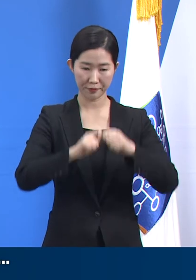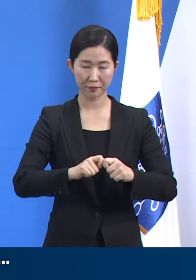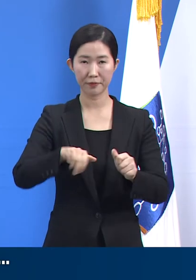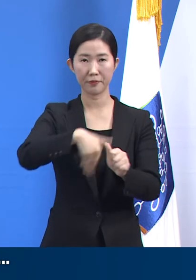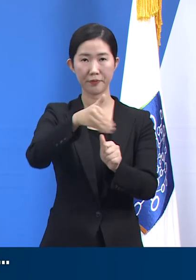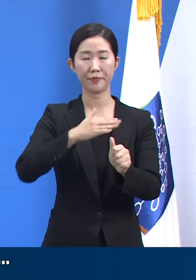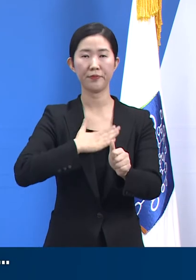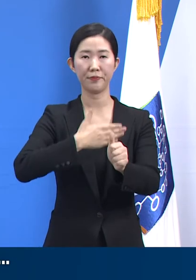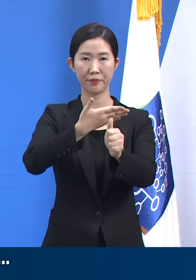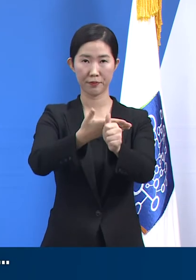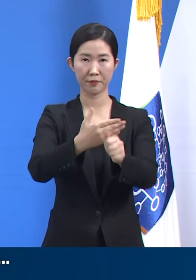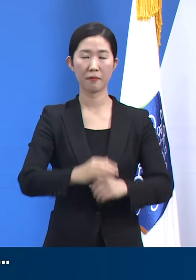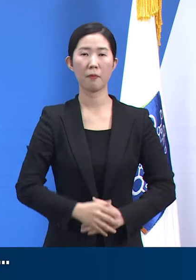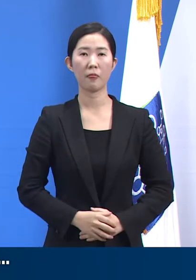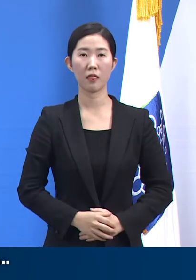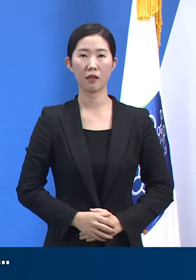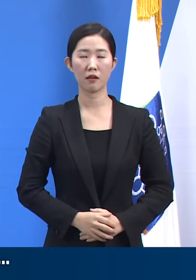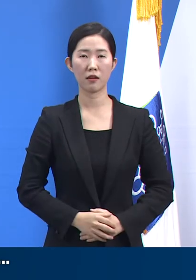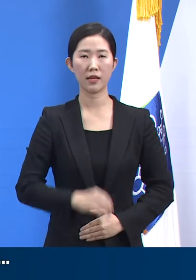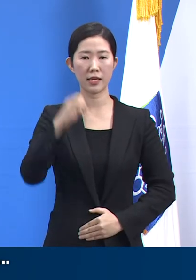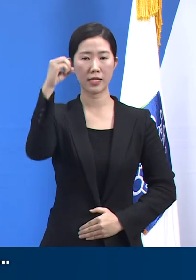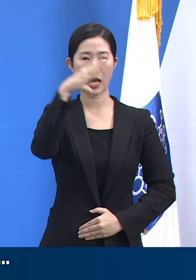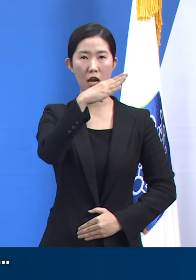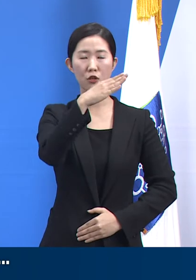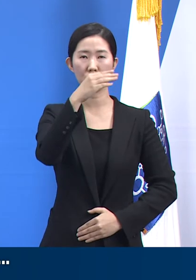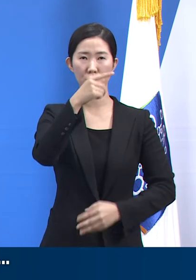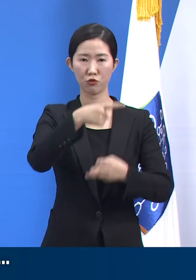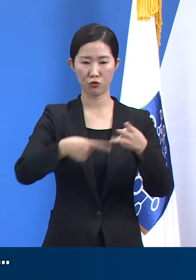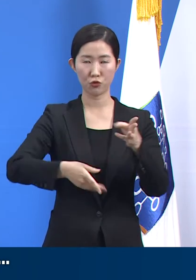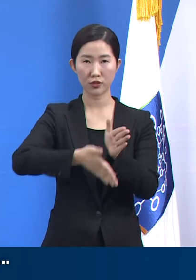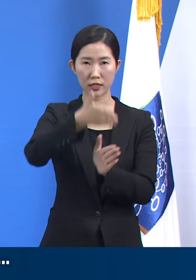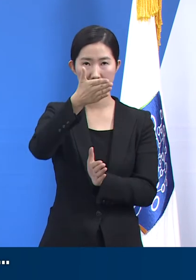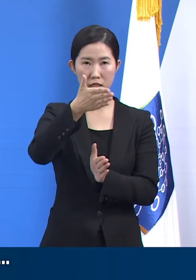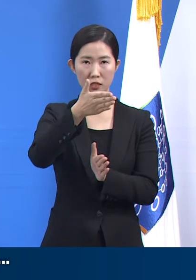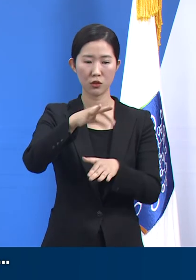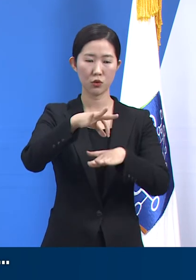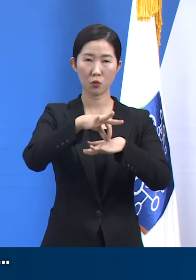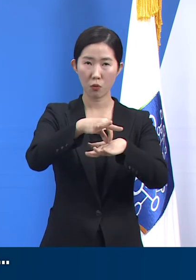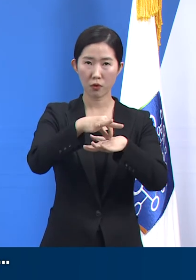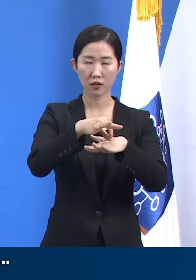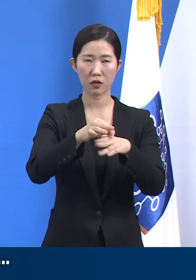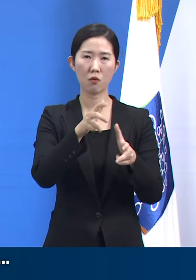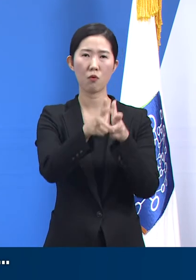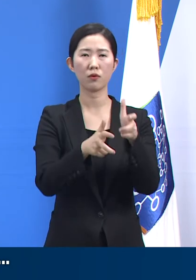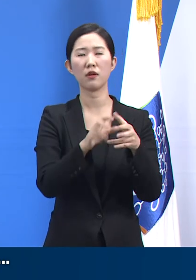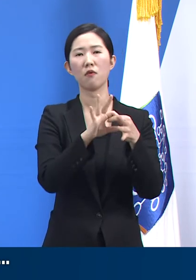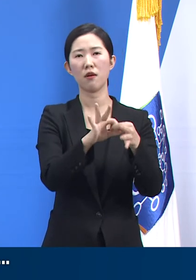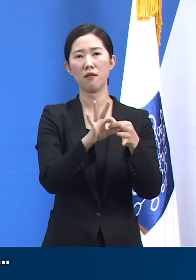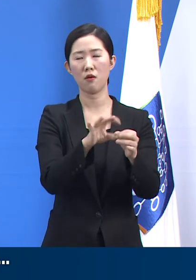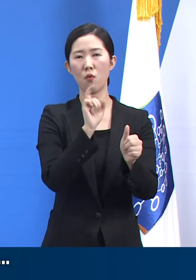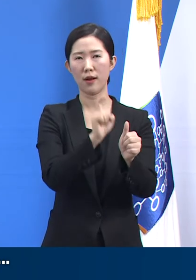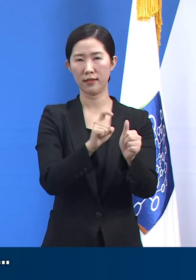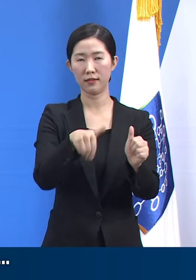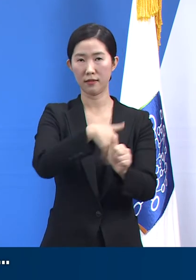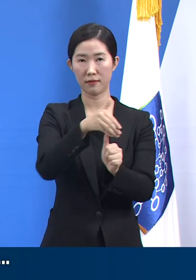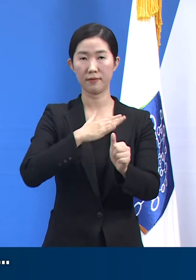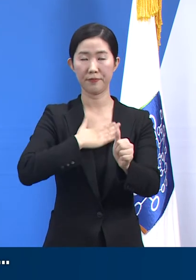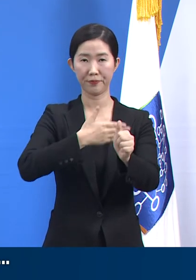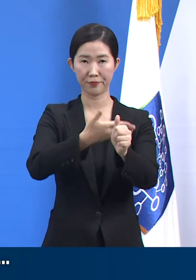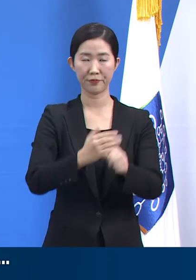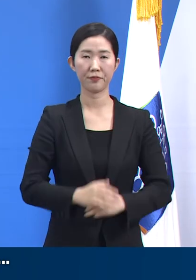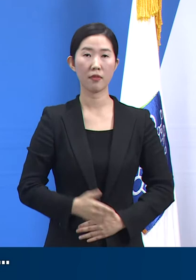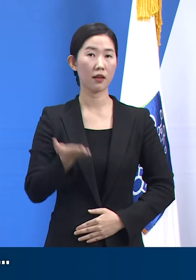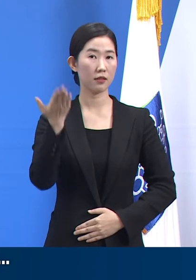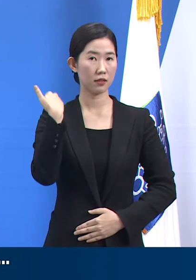말씀드립니다. 먼저 양주시 육류 가공업체 관련 확진 상황입니다. 지난